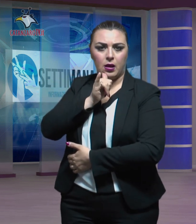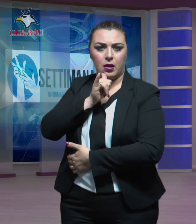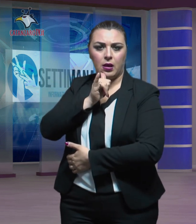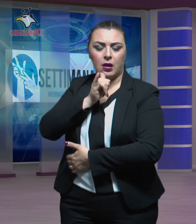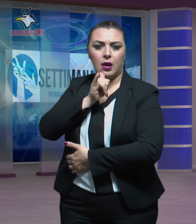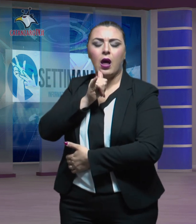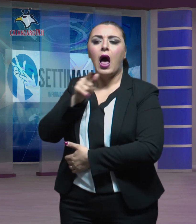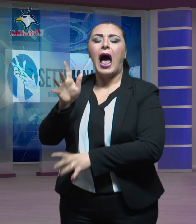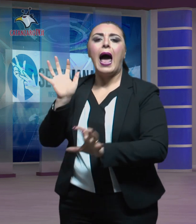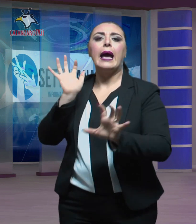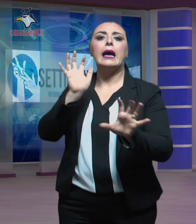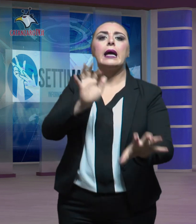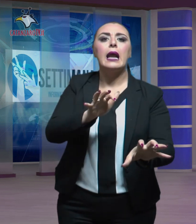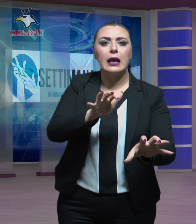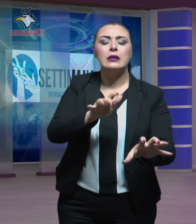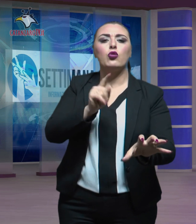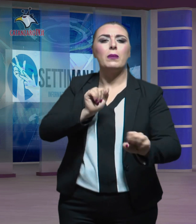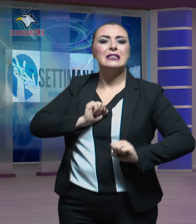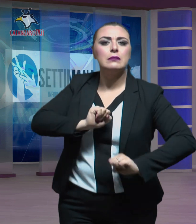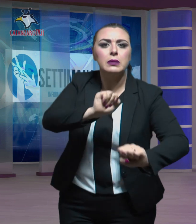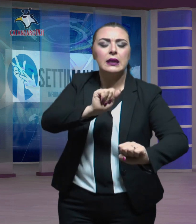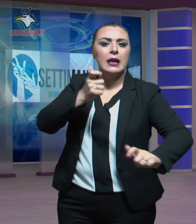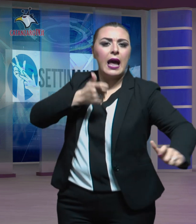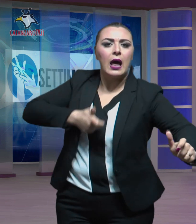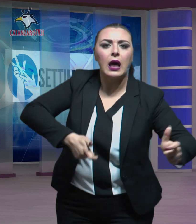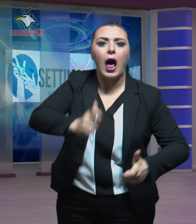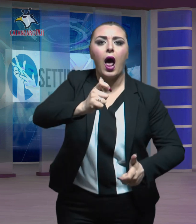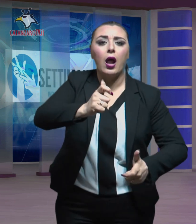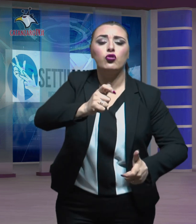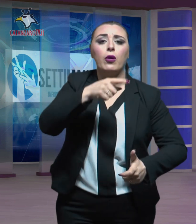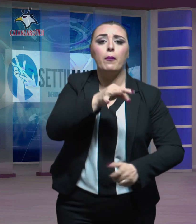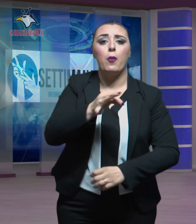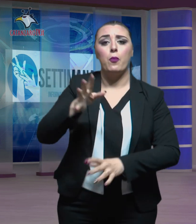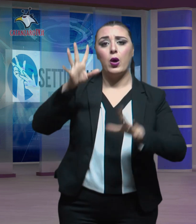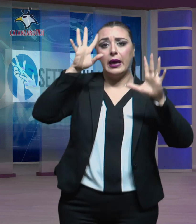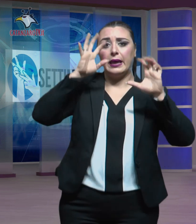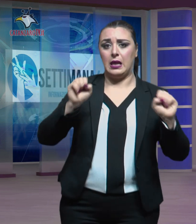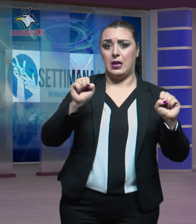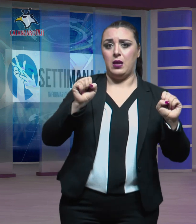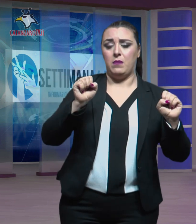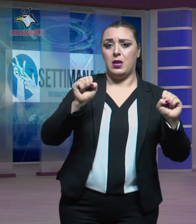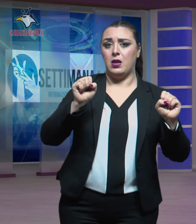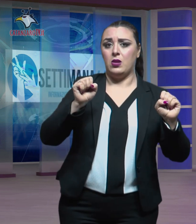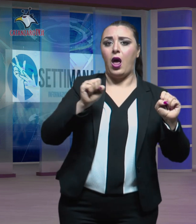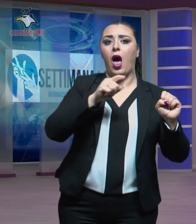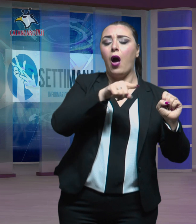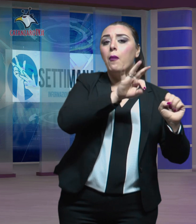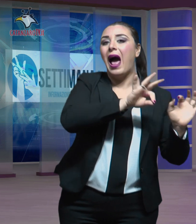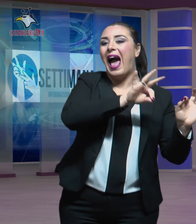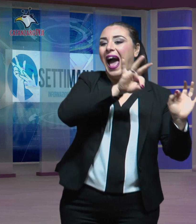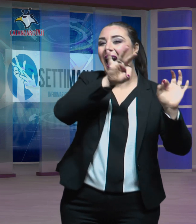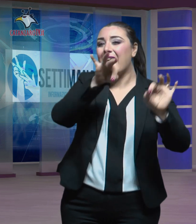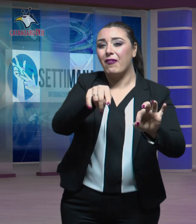ha aggredito con spintoni e calci i militari che erano giunti